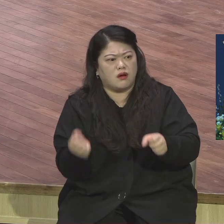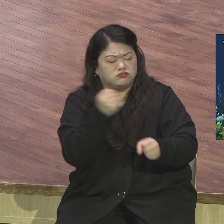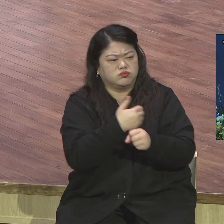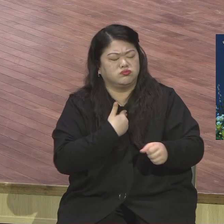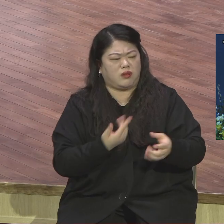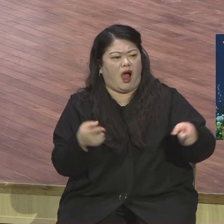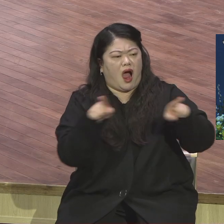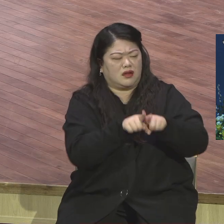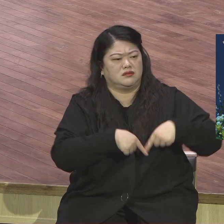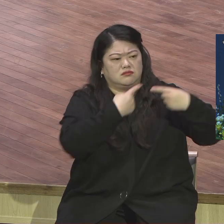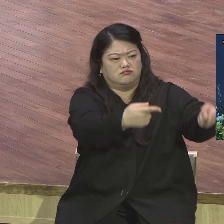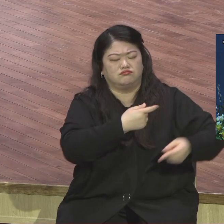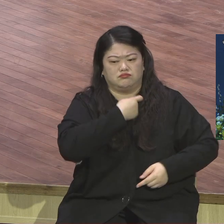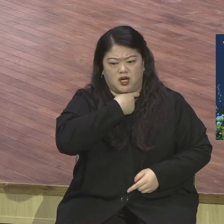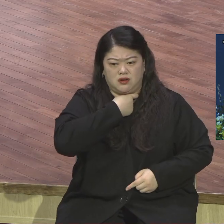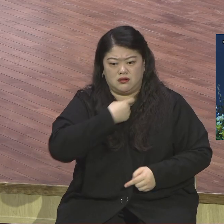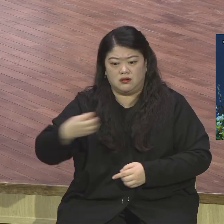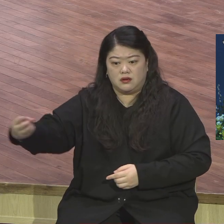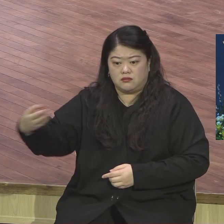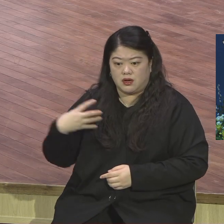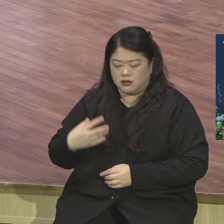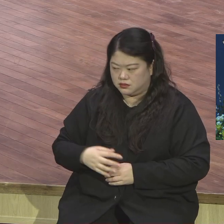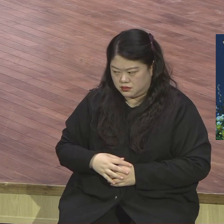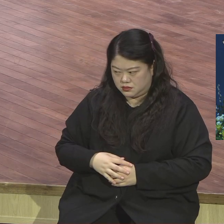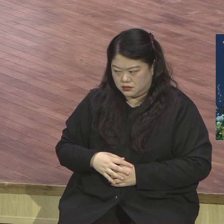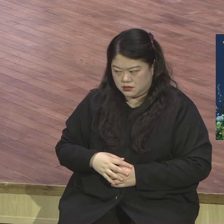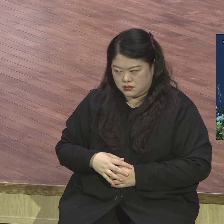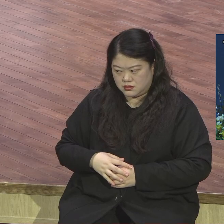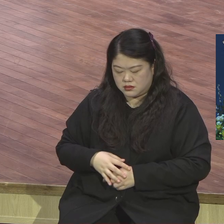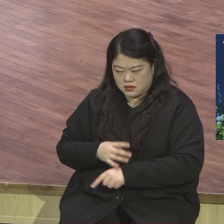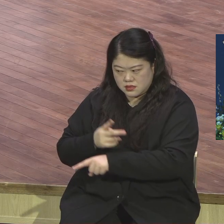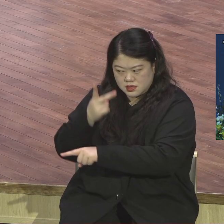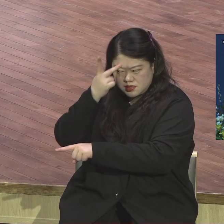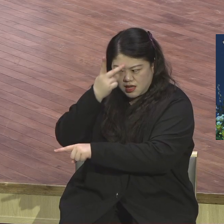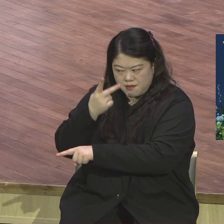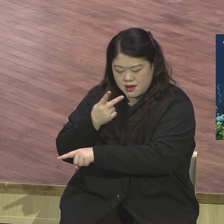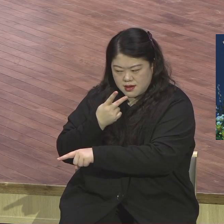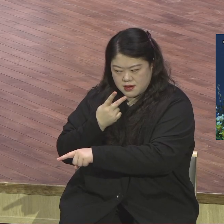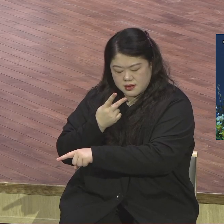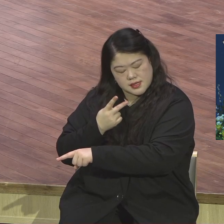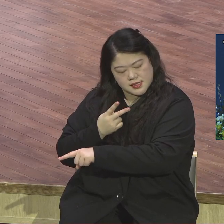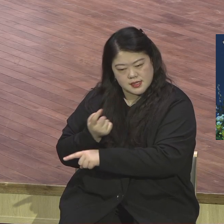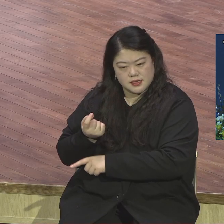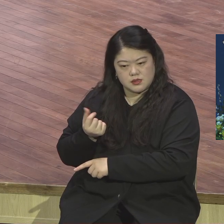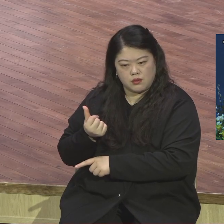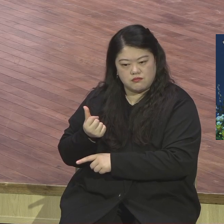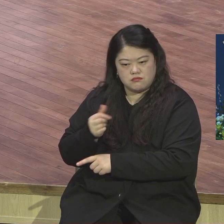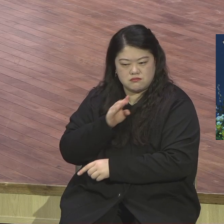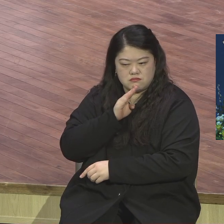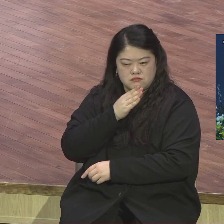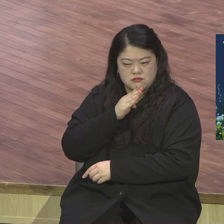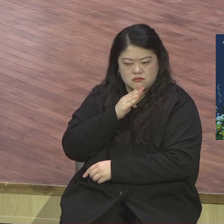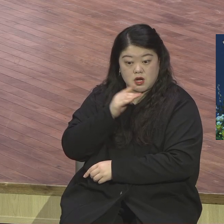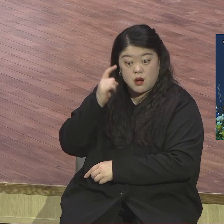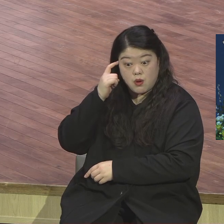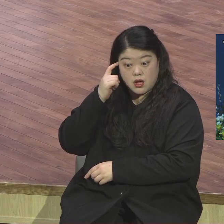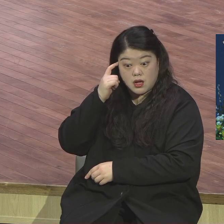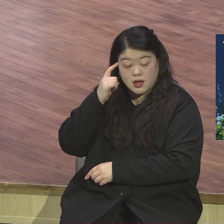그야말로 아수르를 포함해서 잡종들로 만들어져 버렸기 때문에 이스라엘 사람들인데 잡종이 되어버렸어요. 침략을